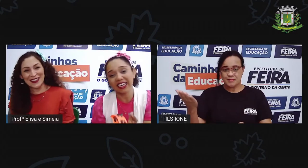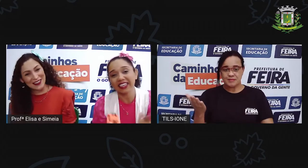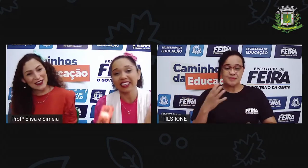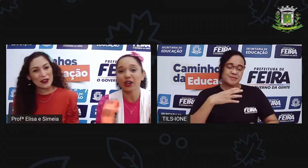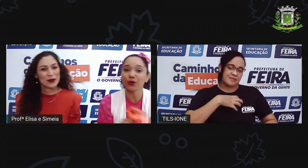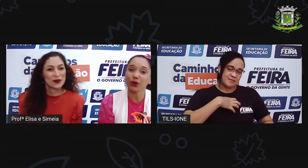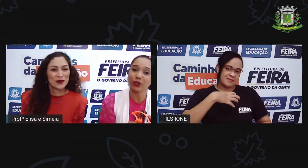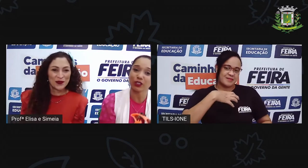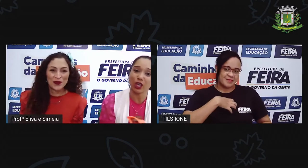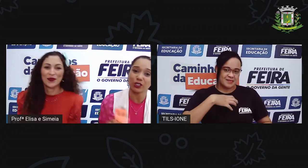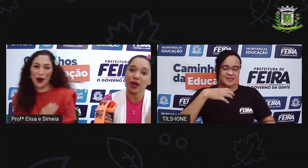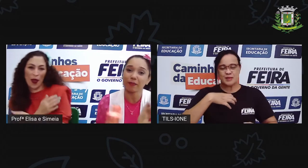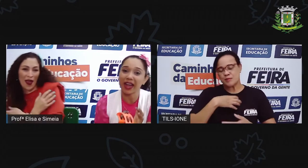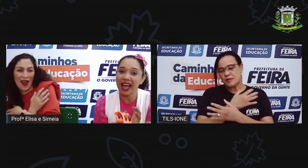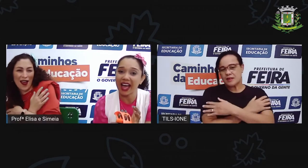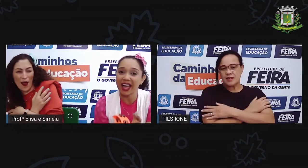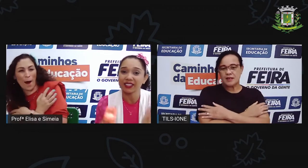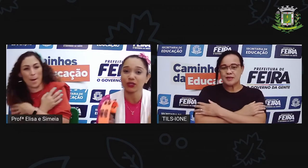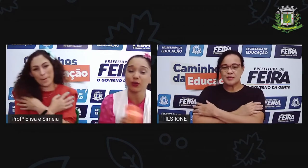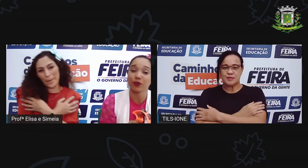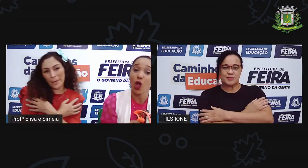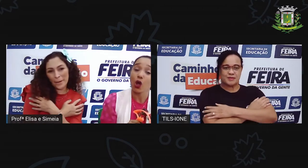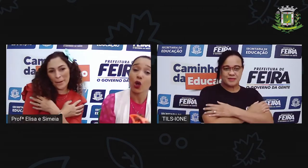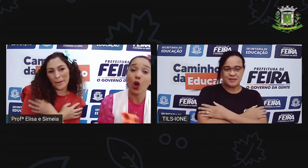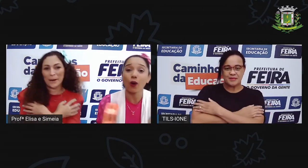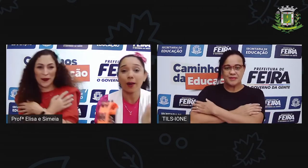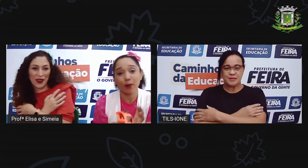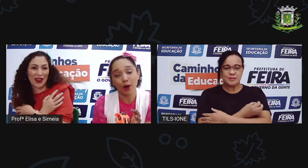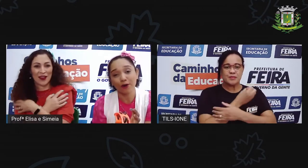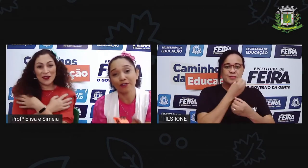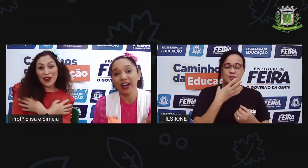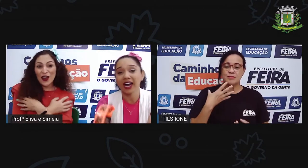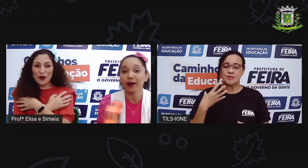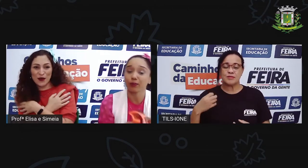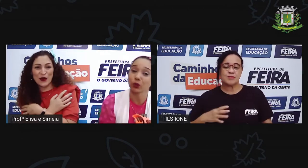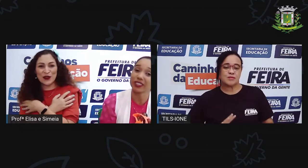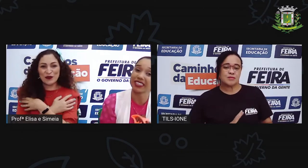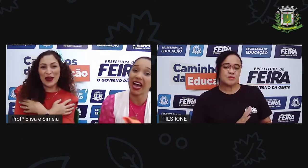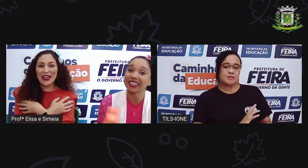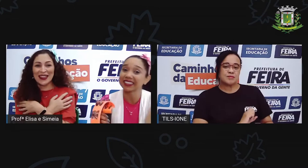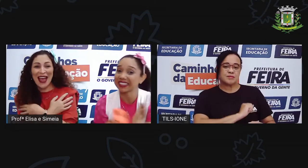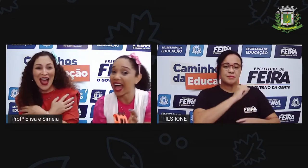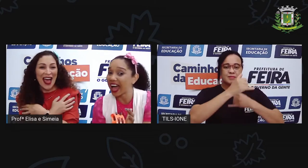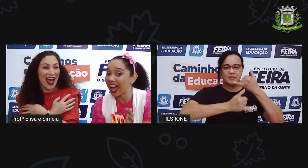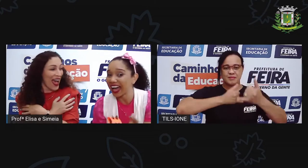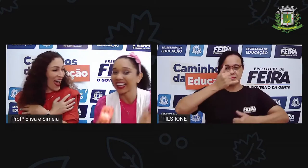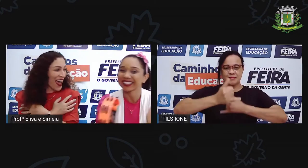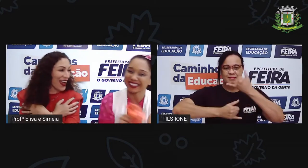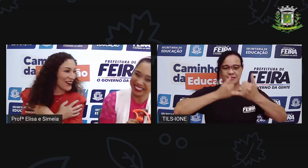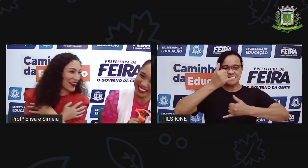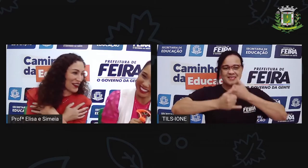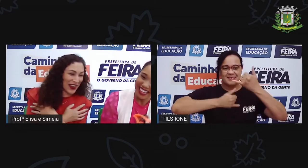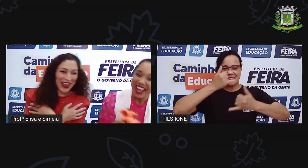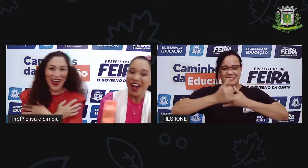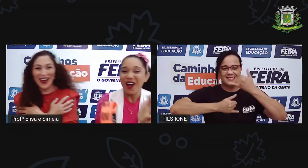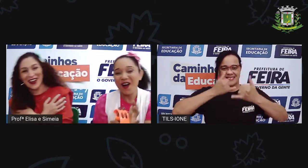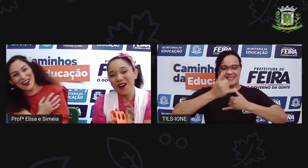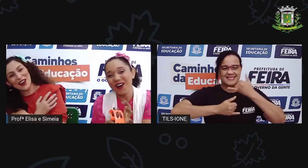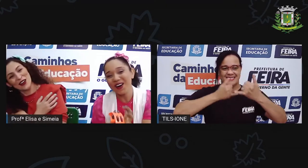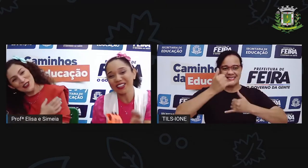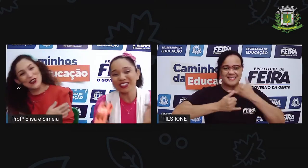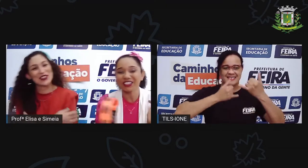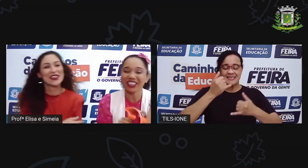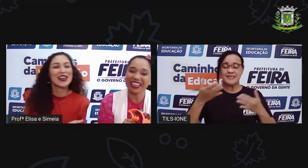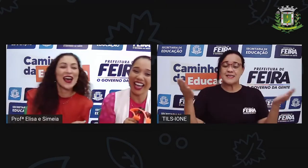Sintam o nosso abraço, com amor vamos cantar. Ah, eu falei brincar.